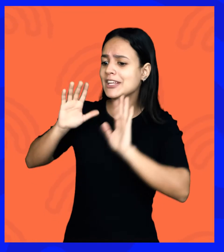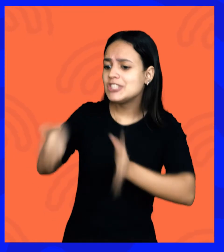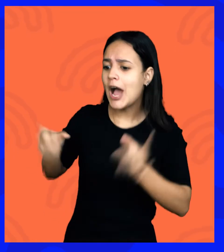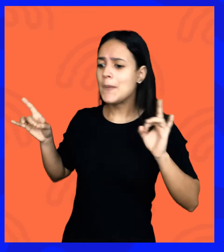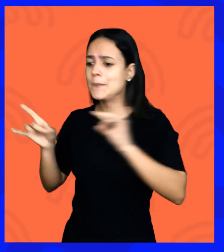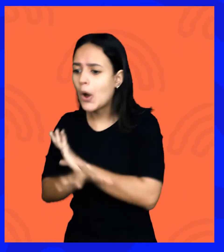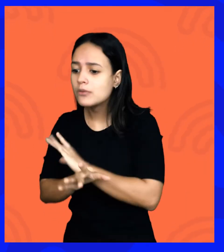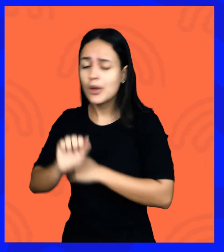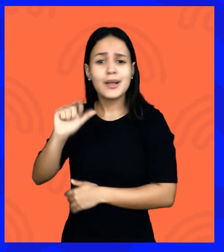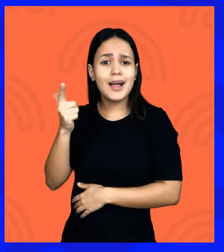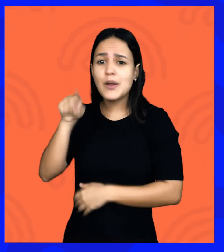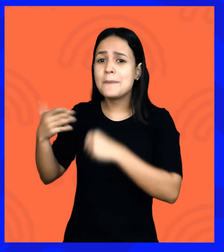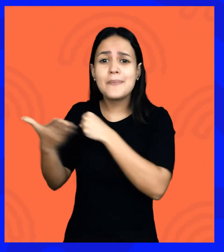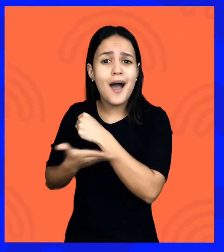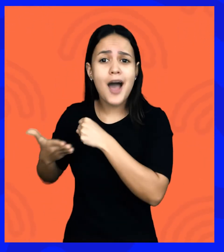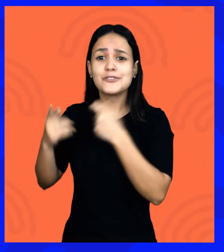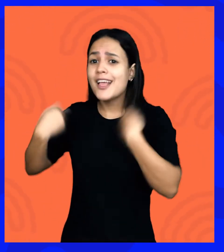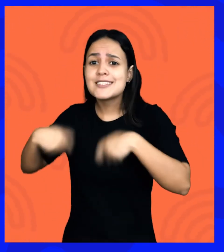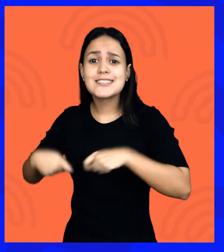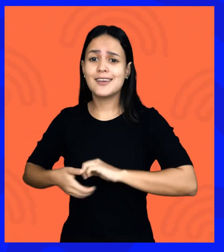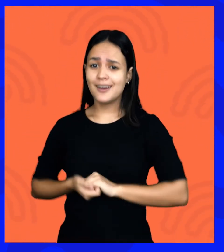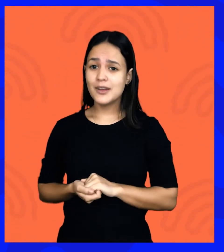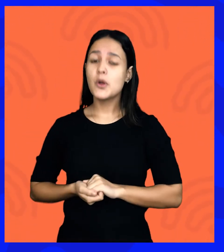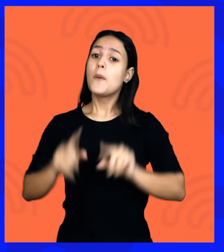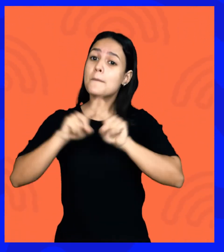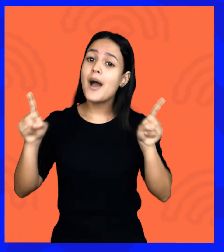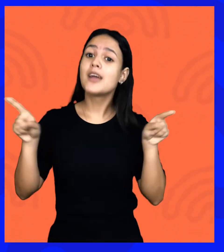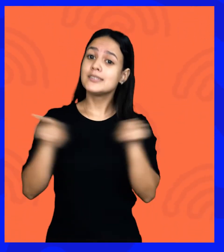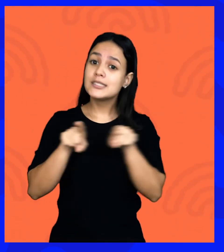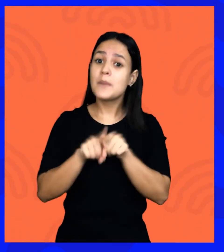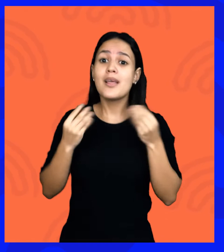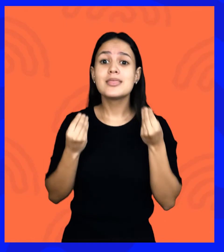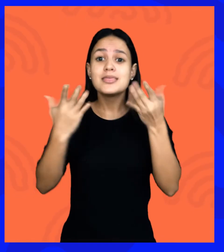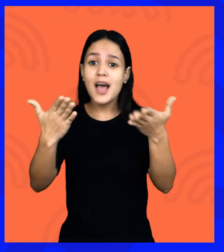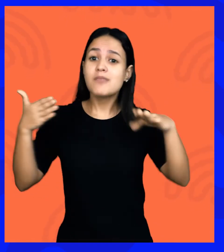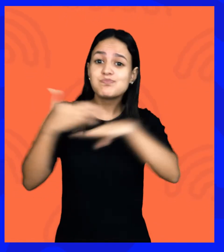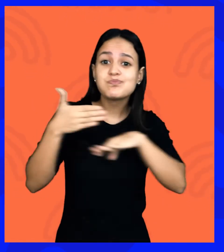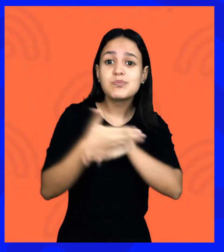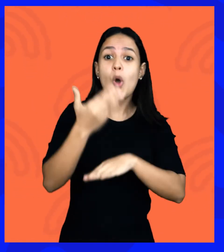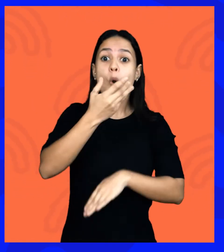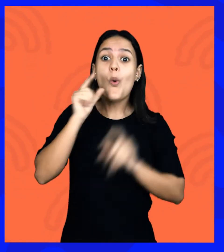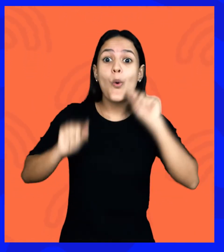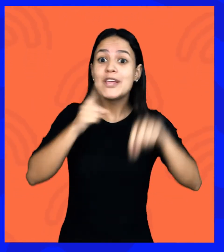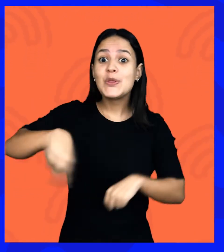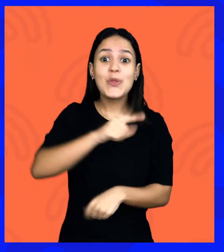instituído, claro, isso é o básico, isso é o necessário, mas ela tem que ser promover acesso ao que a gente deseja que existe.